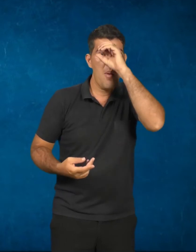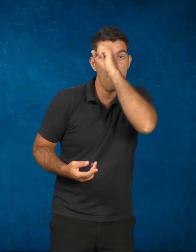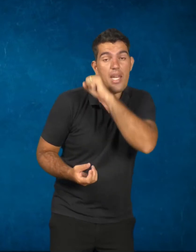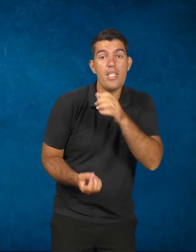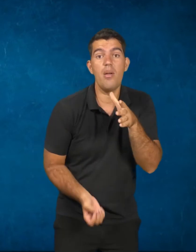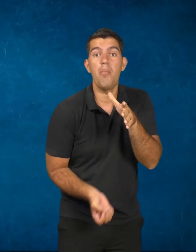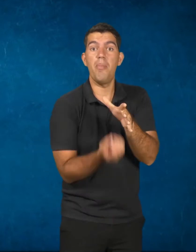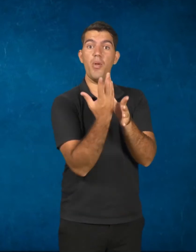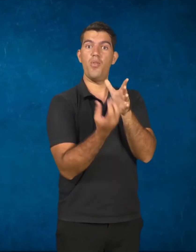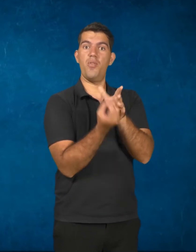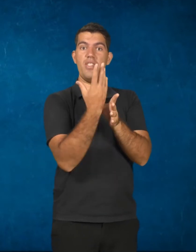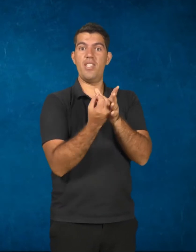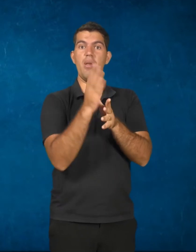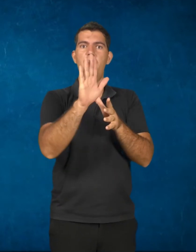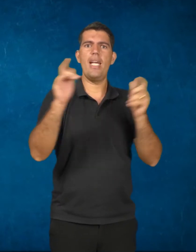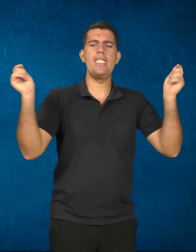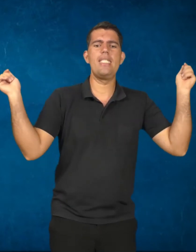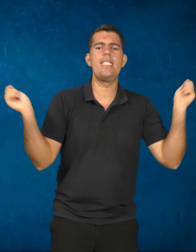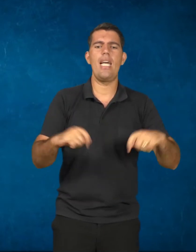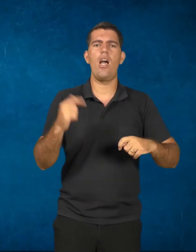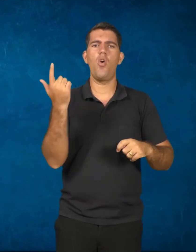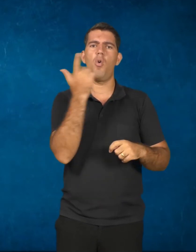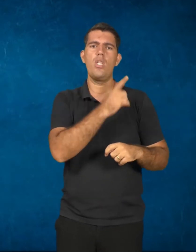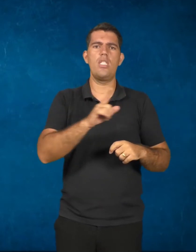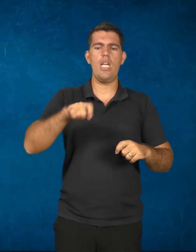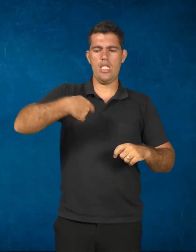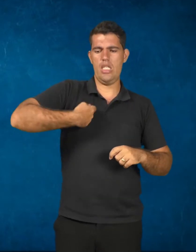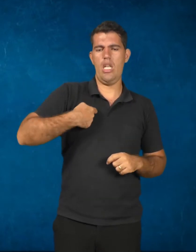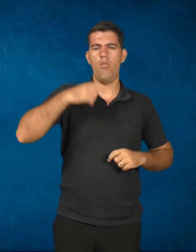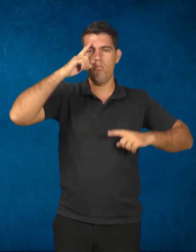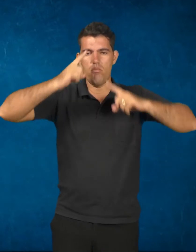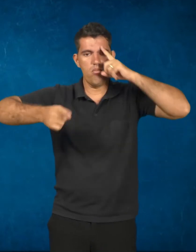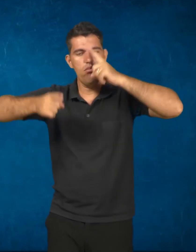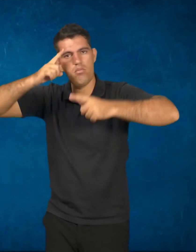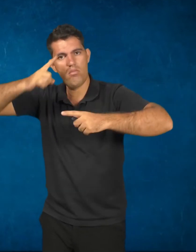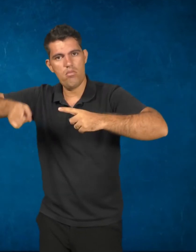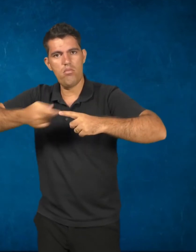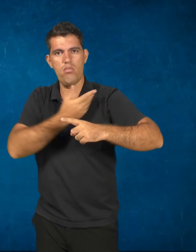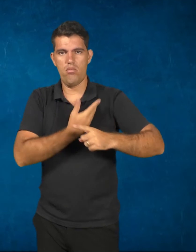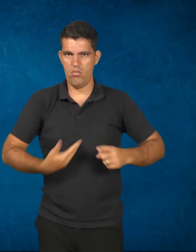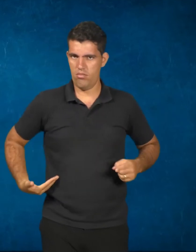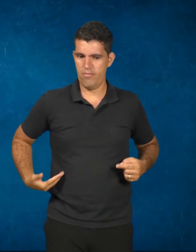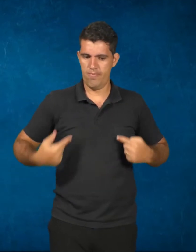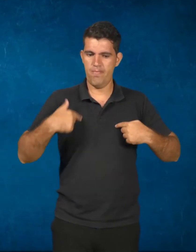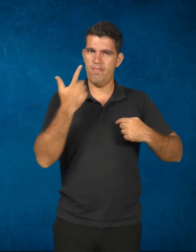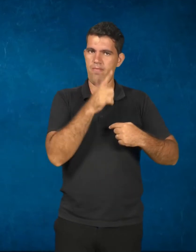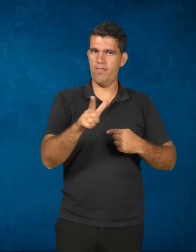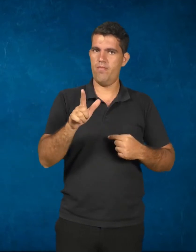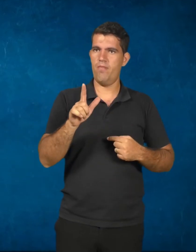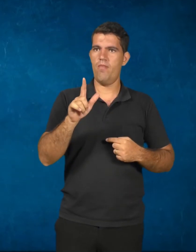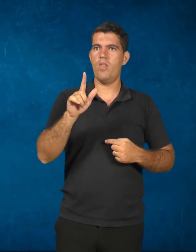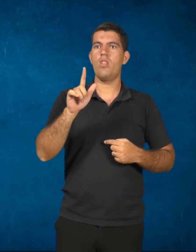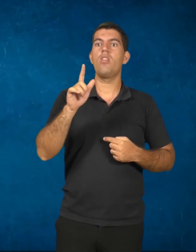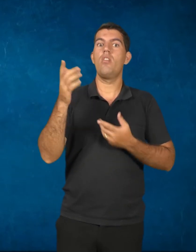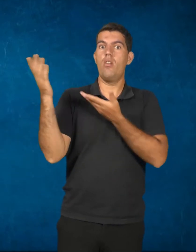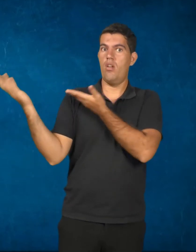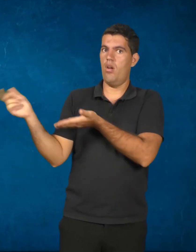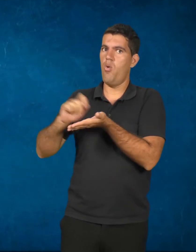mas também sejam capazes de serem dirigentes e governantes. Então, Gramsci, ele ultrapassa a visão de